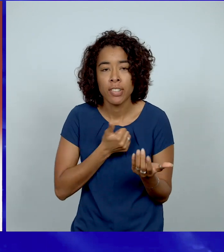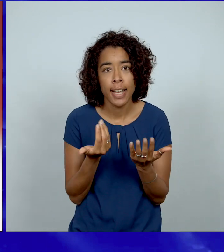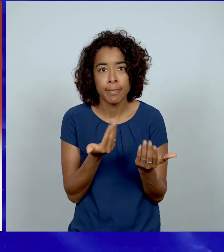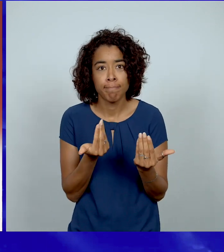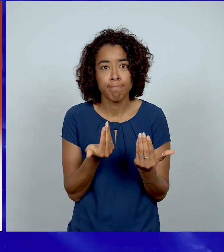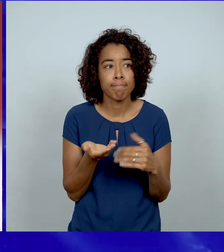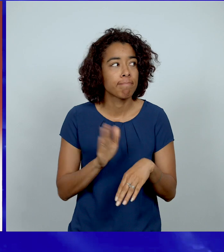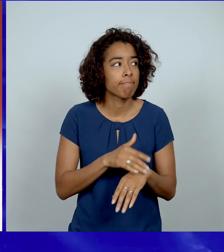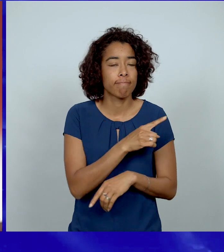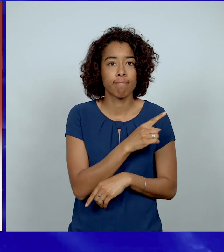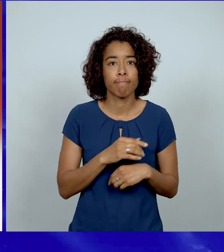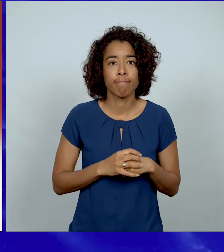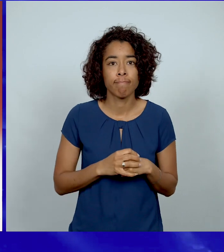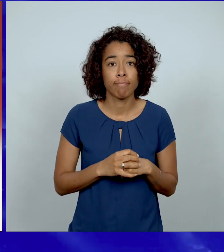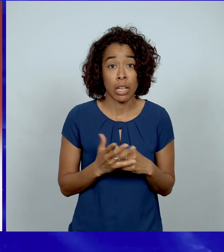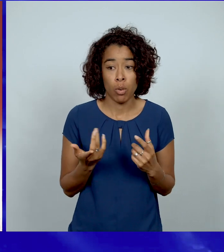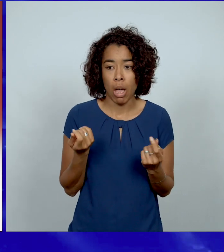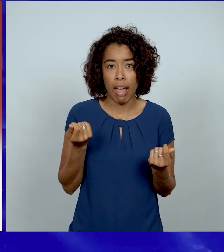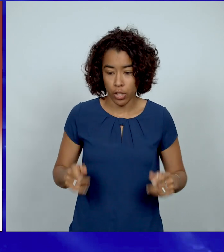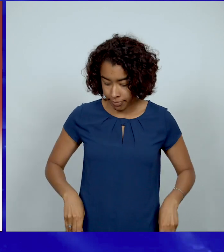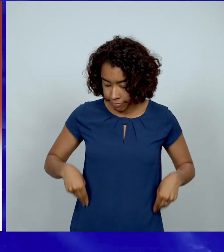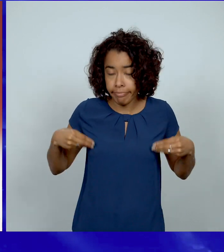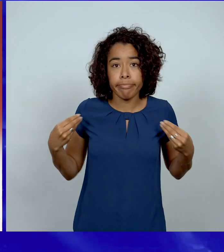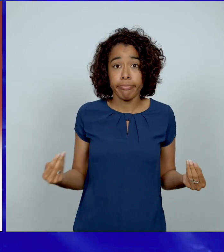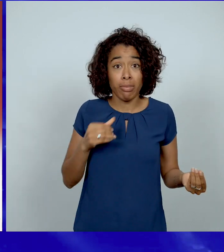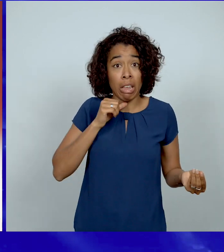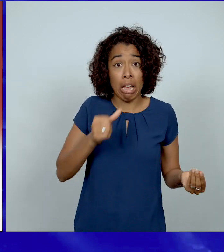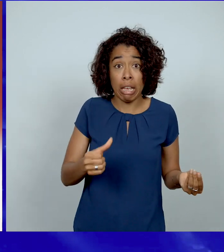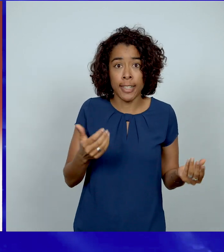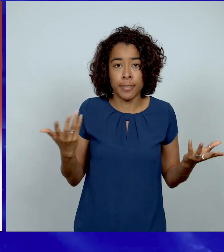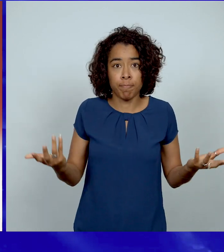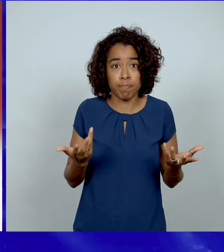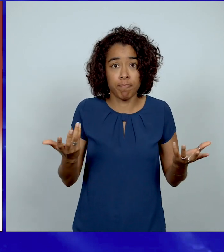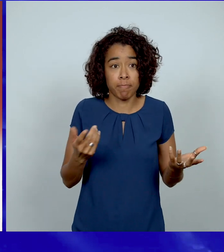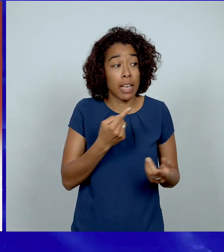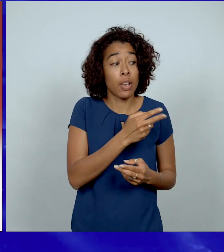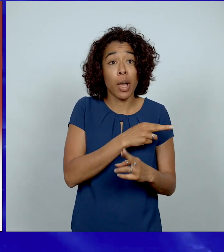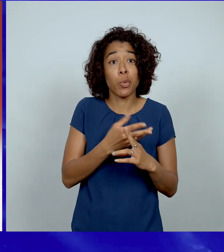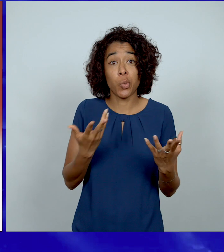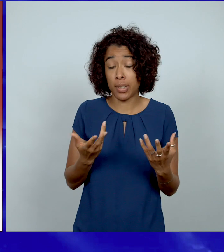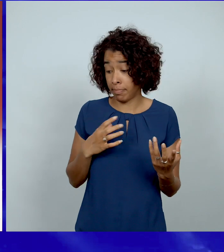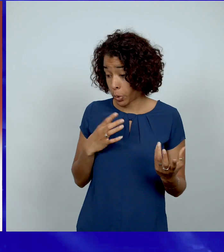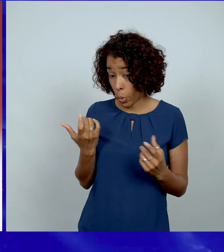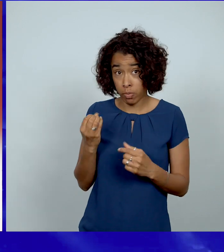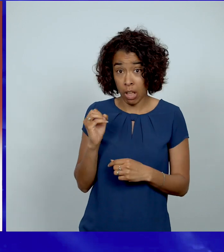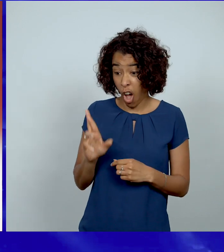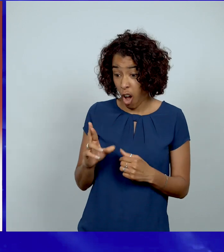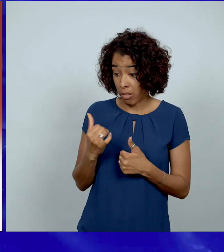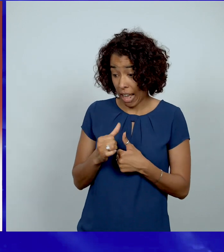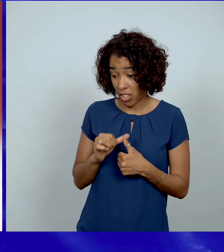Mais voilà, Pierre et Jean n'avaient pas d'argent. Pierre et Jean n'avaient pas grand-chose. Et ils lui ont dit, nous n'avons ni or, ni argent. Mais